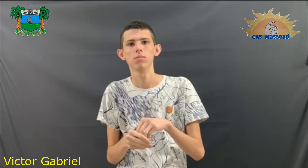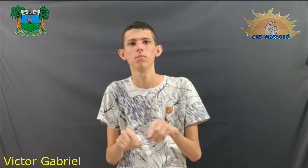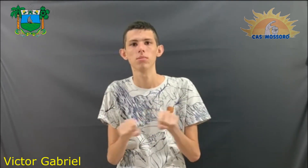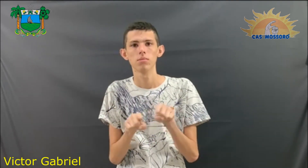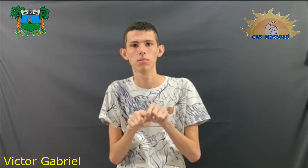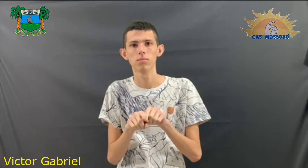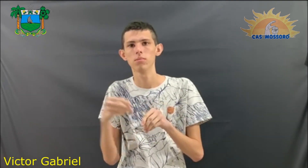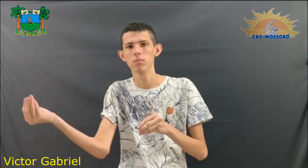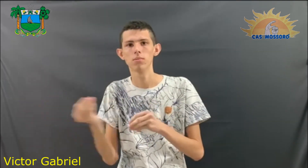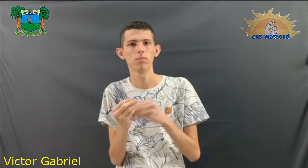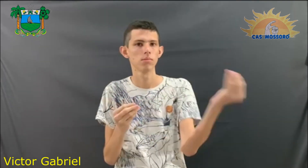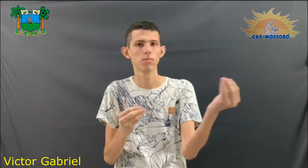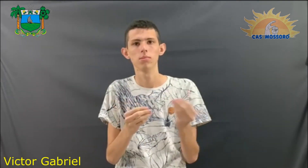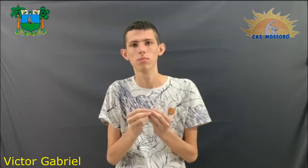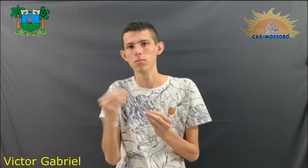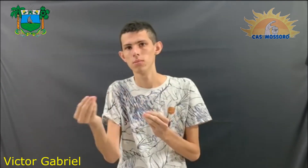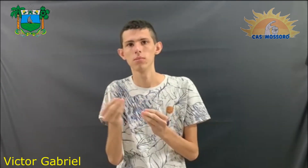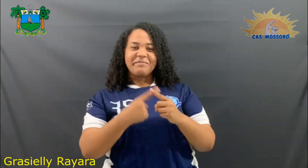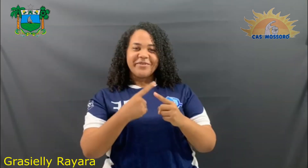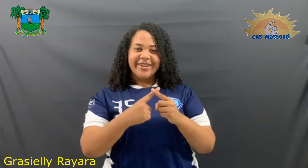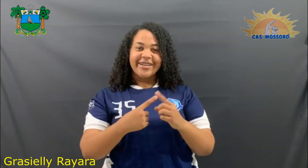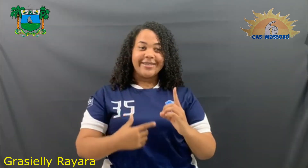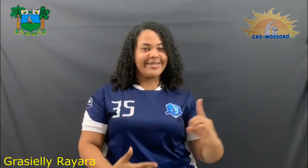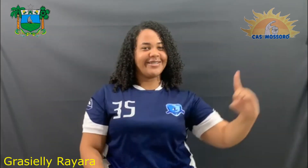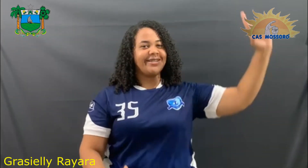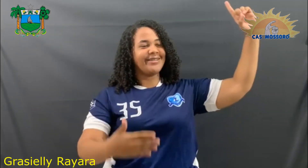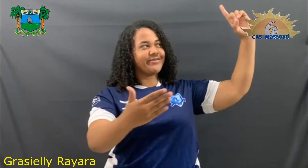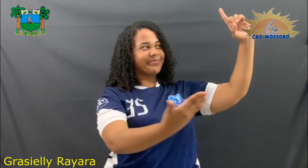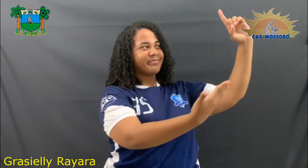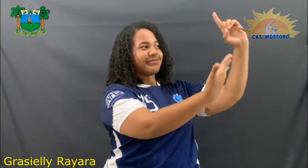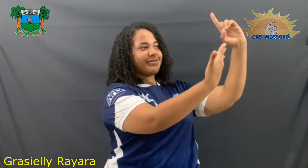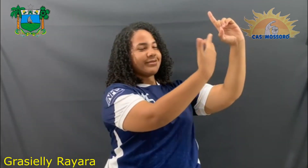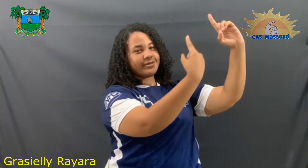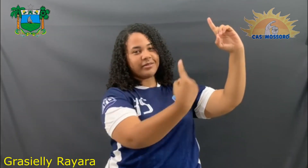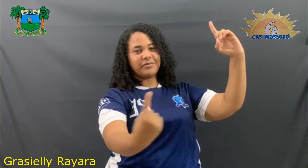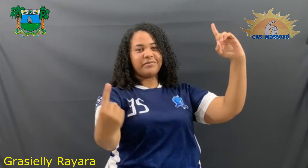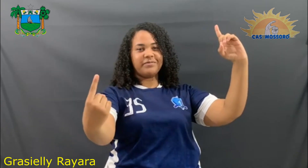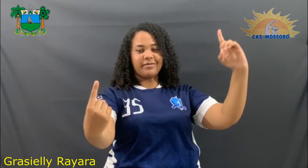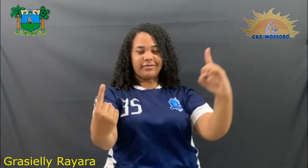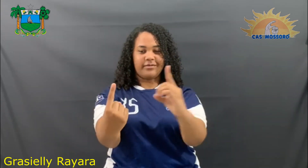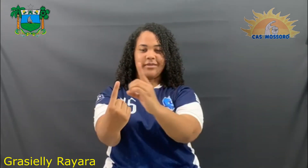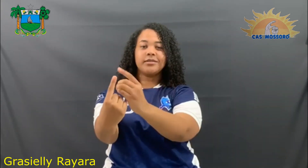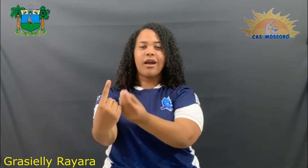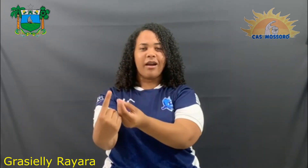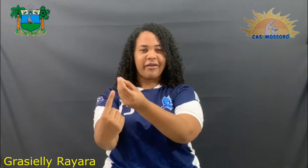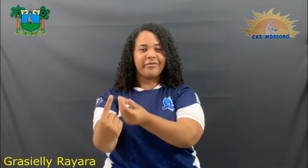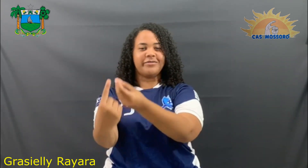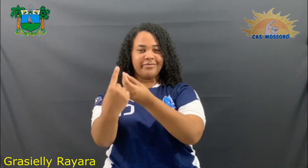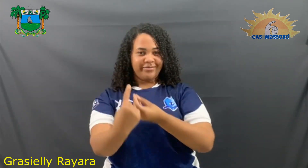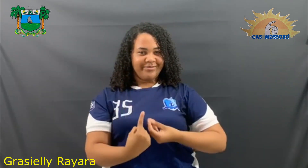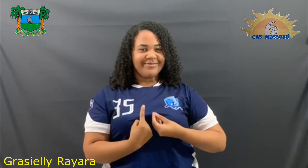repartida. Por ser um pedaço de Deus me dando um pedaço de vida.